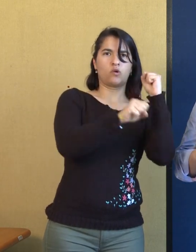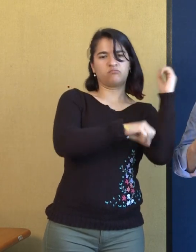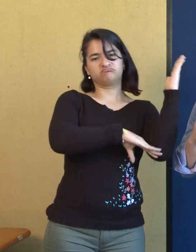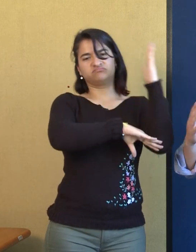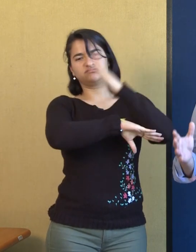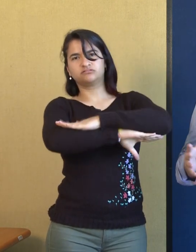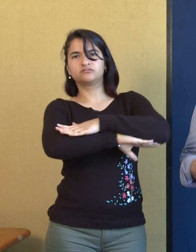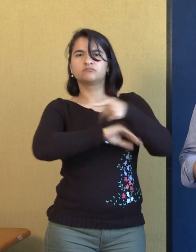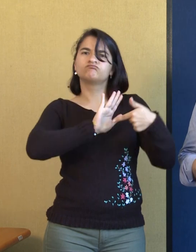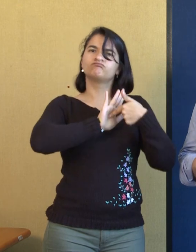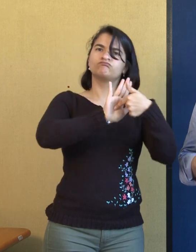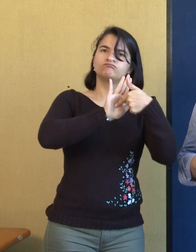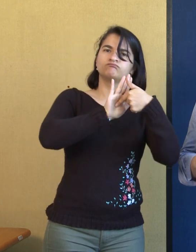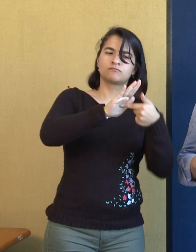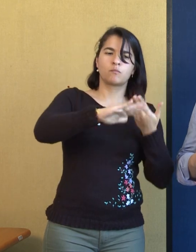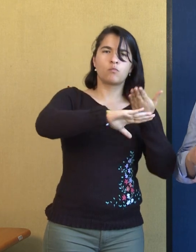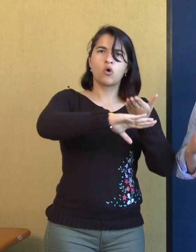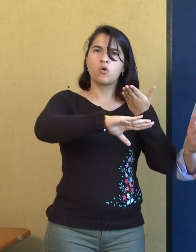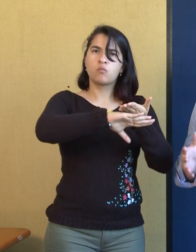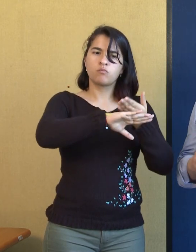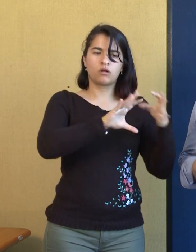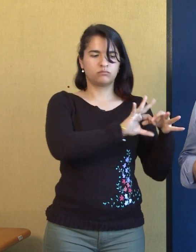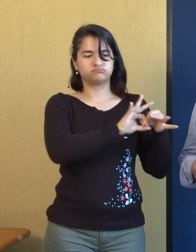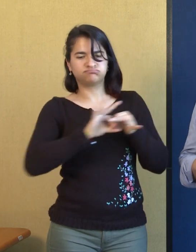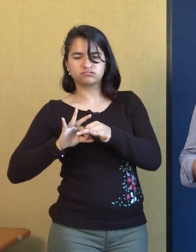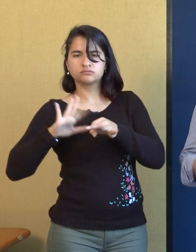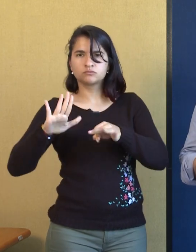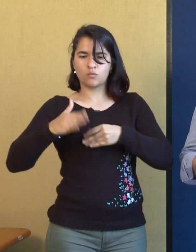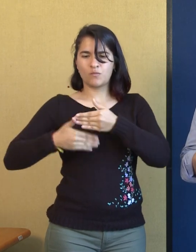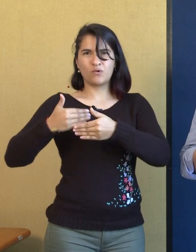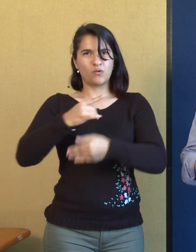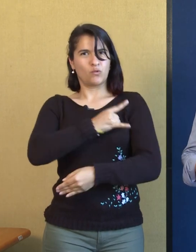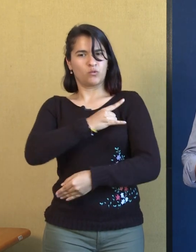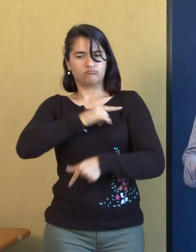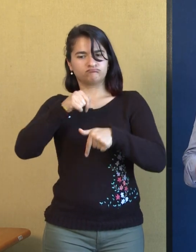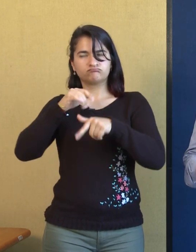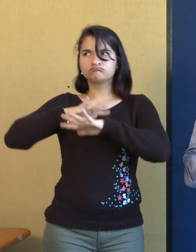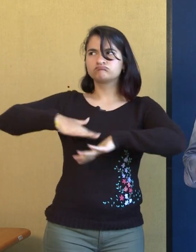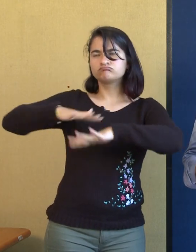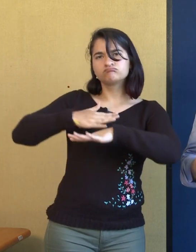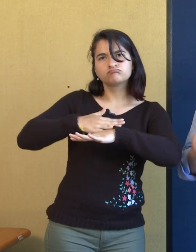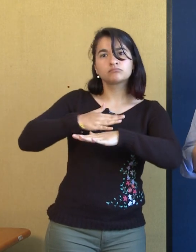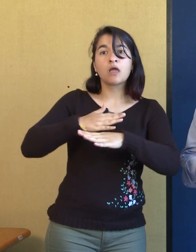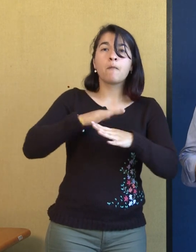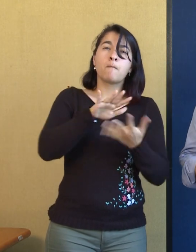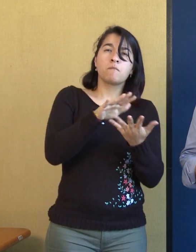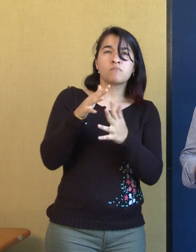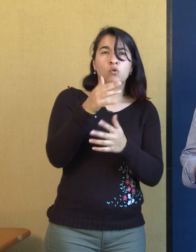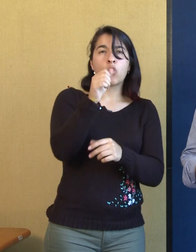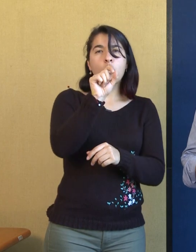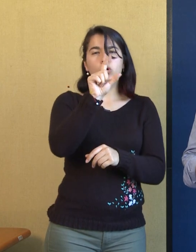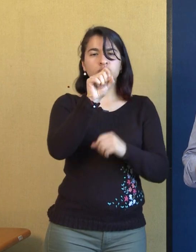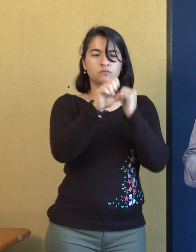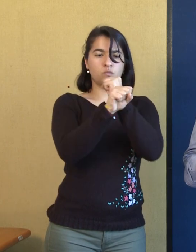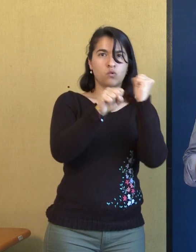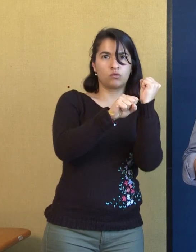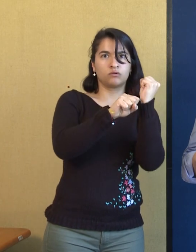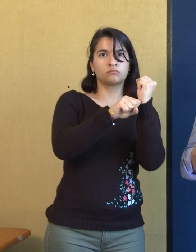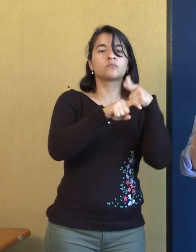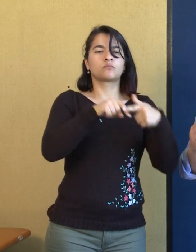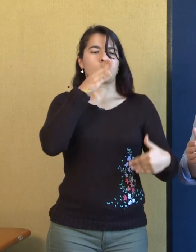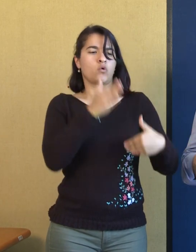propuestas articuladas al proceso de la universidad y a partir de las 11 de la mañana será el proceso de votación